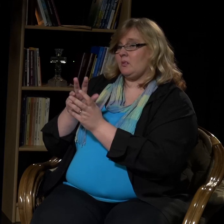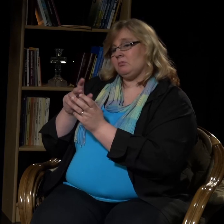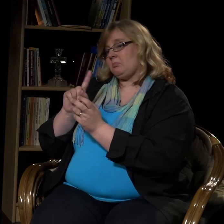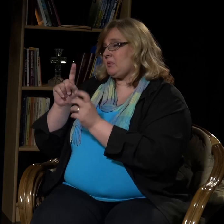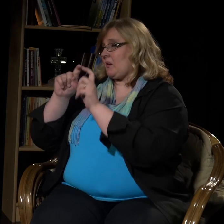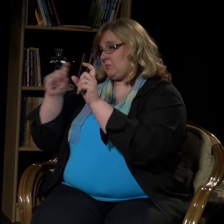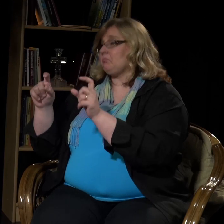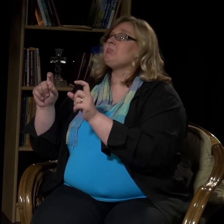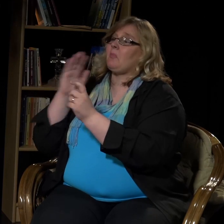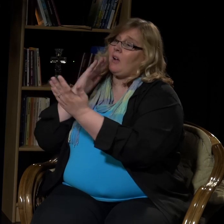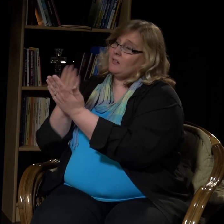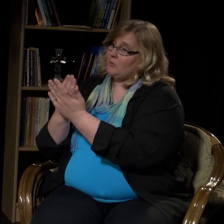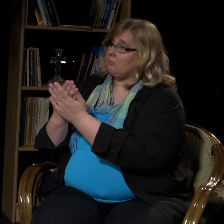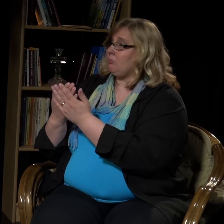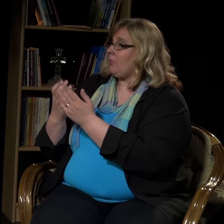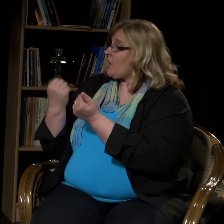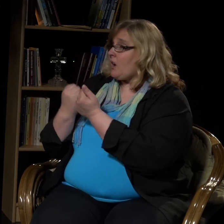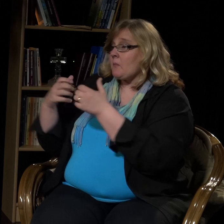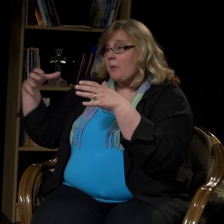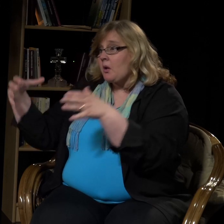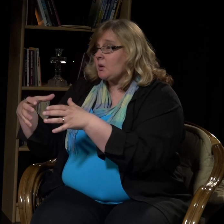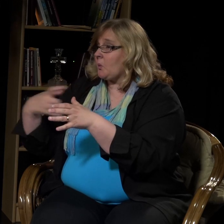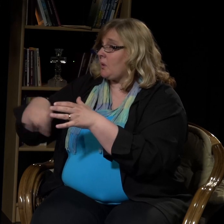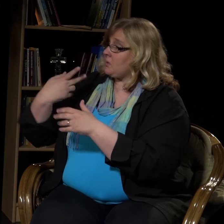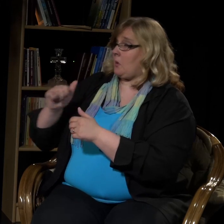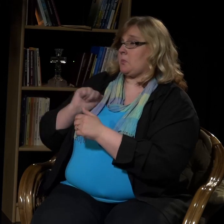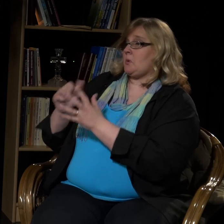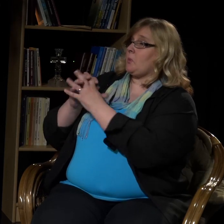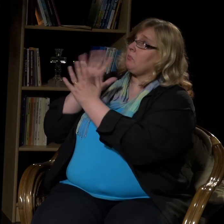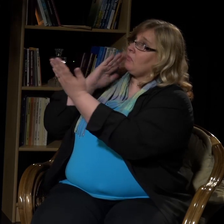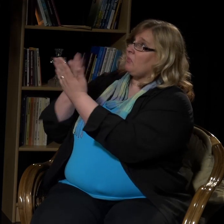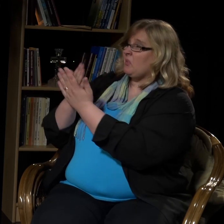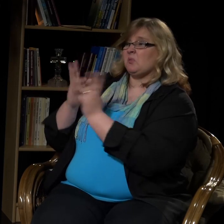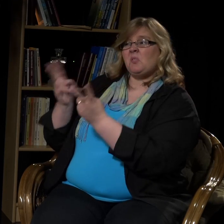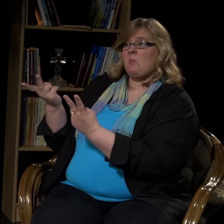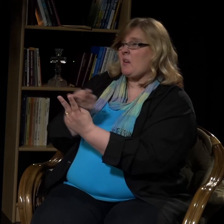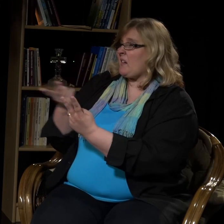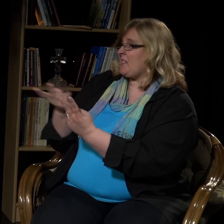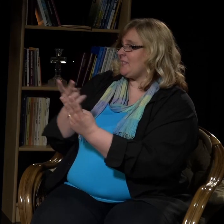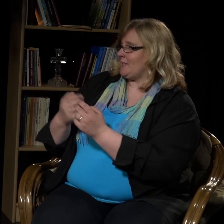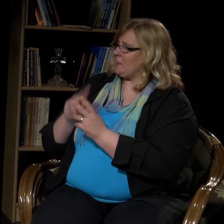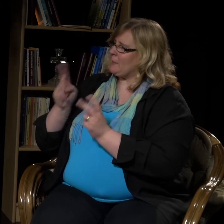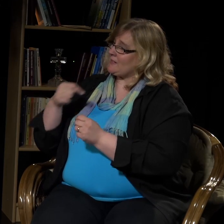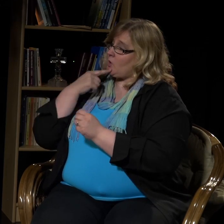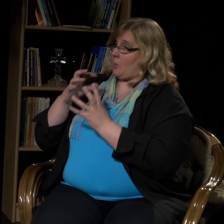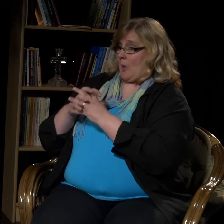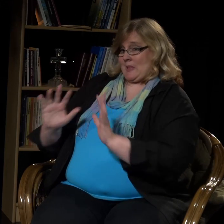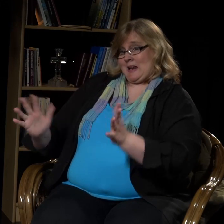Jumala kuulee meidän rukouksemme, meidän anomisemme. Voimme rukoilla yksin, kaksin, yhdessä